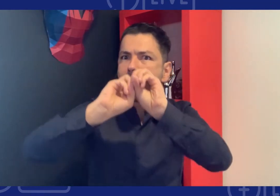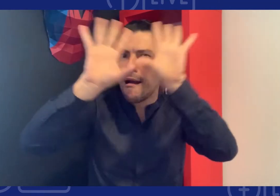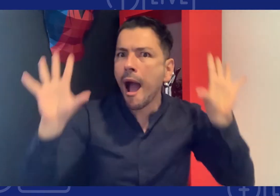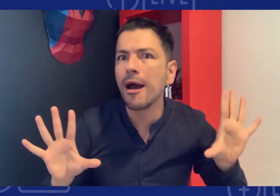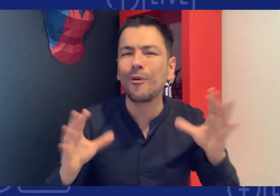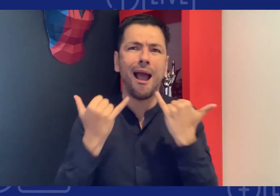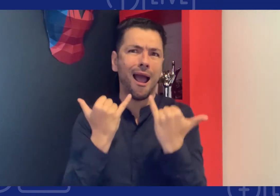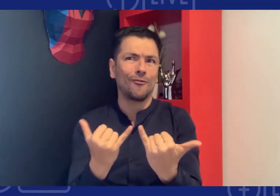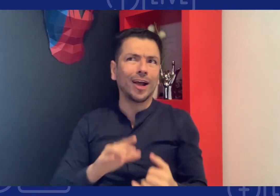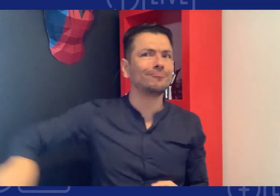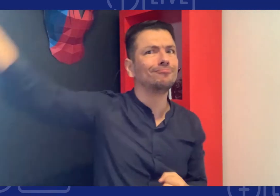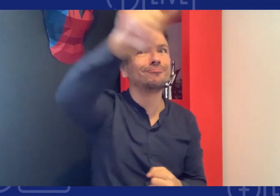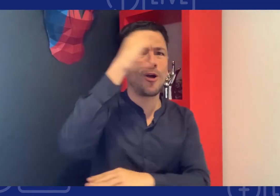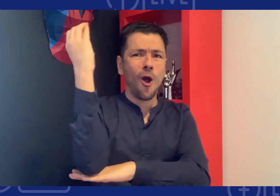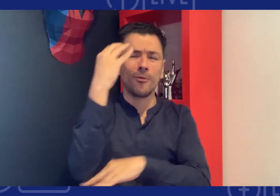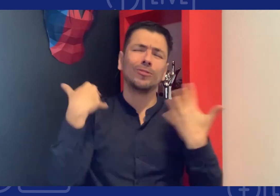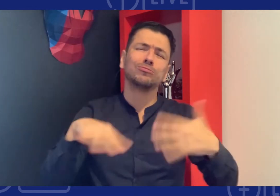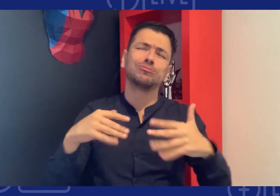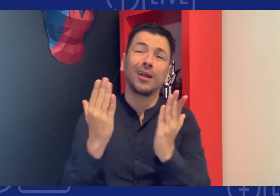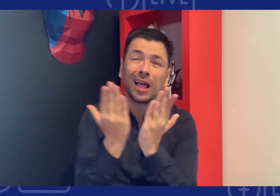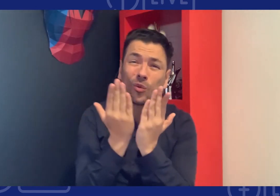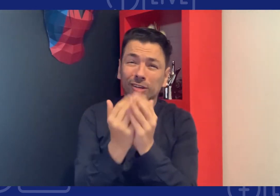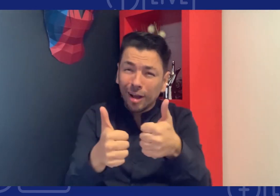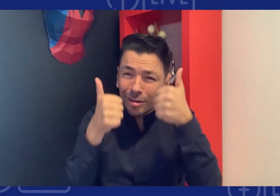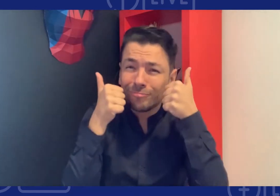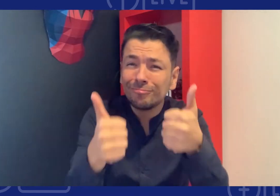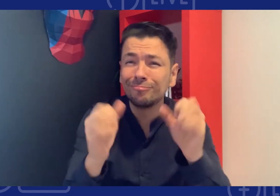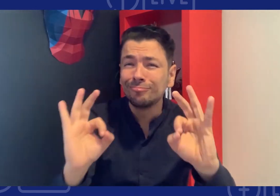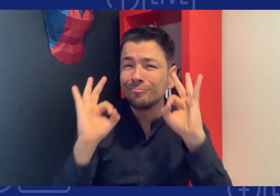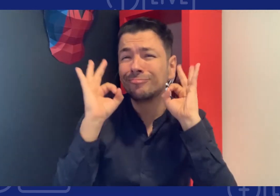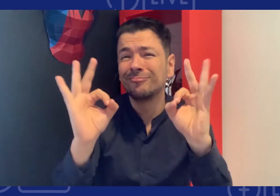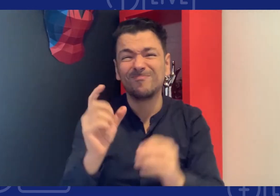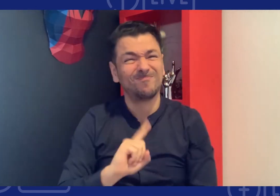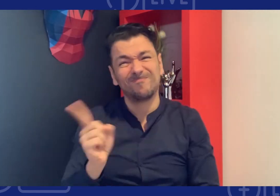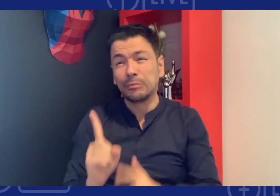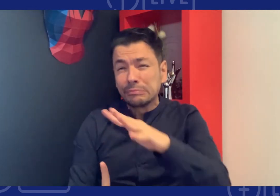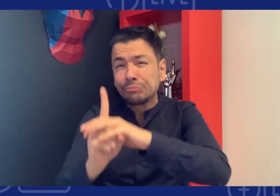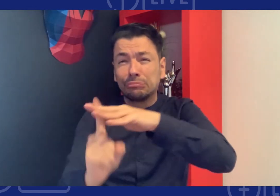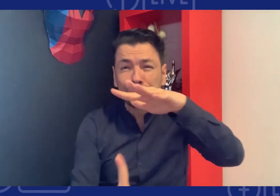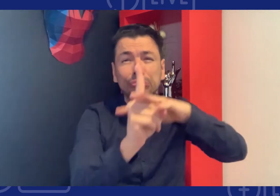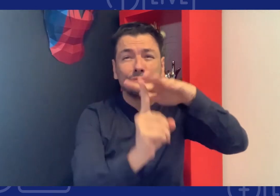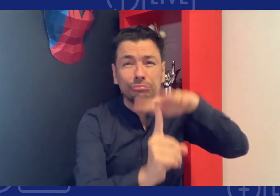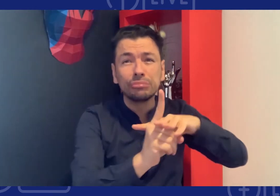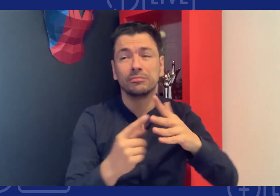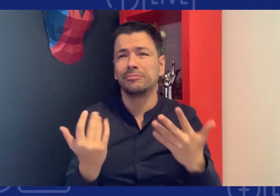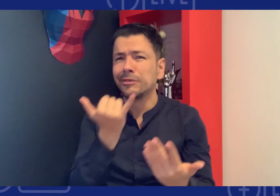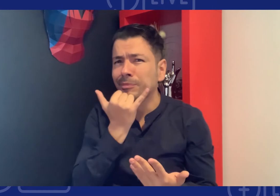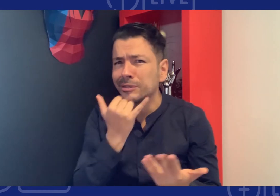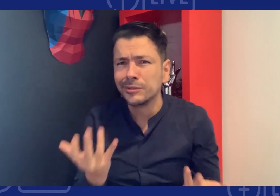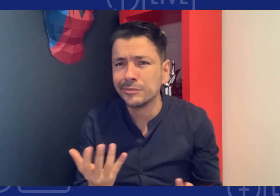importante su aplicación vemos que en colombia la educación no es de buena calidad surgen diferentes aspectos